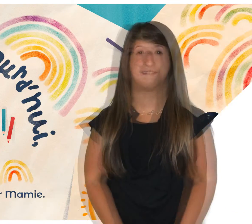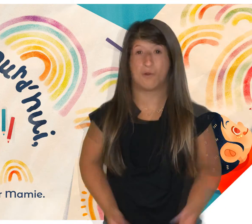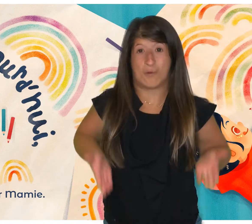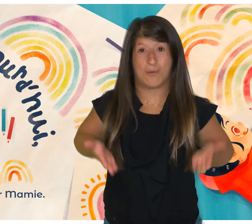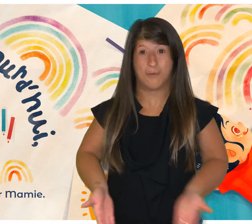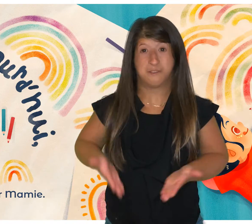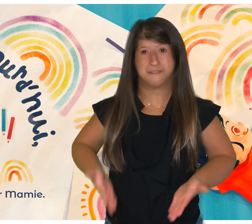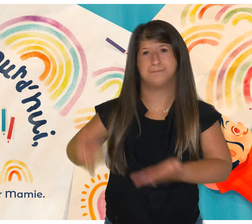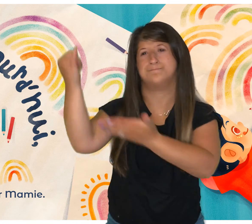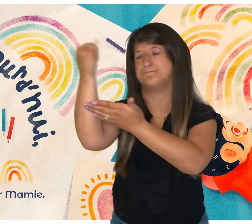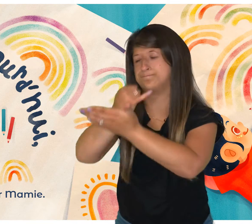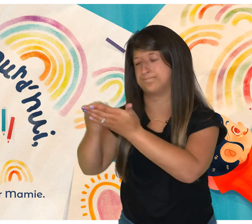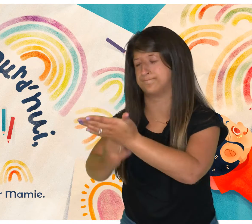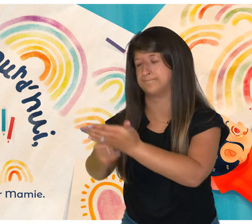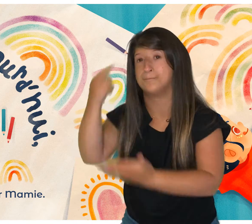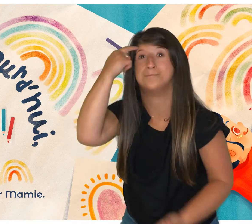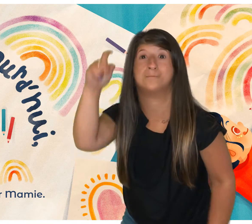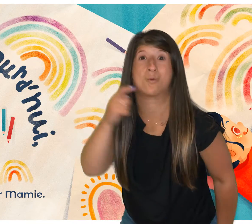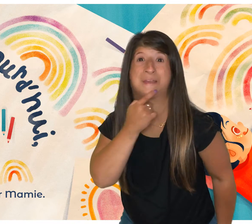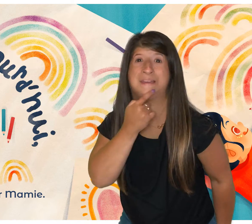Aujourd'hui, je dessine pour mamie.